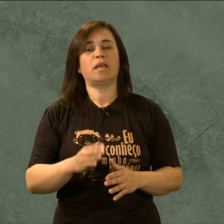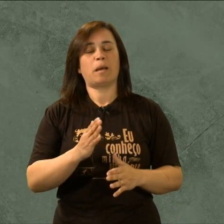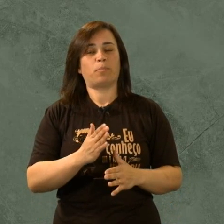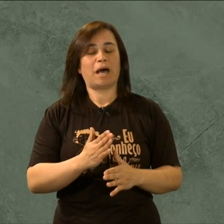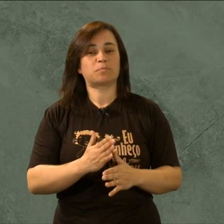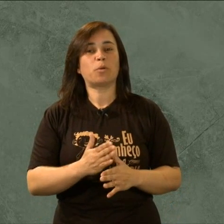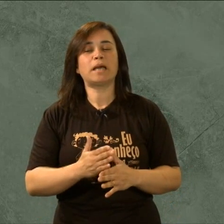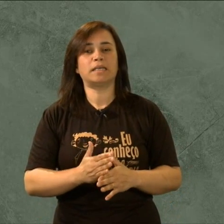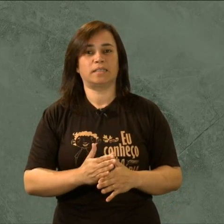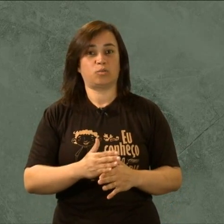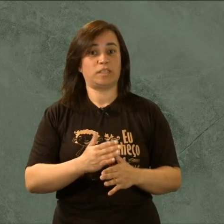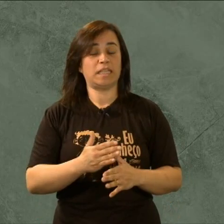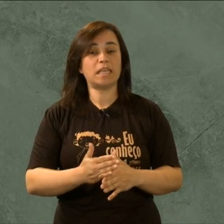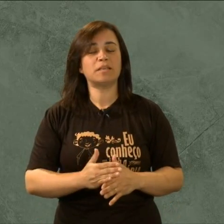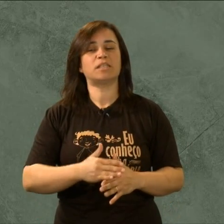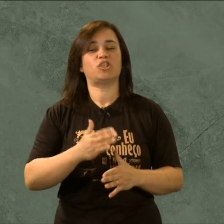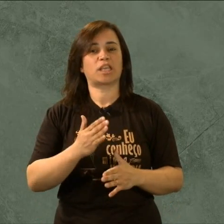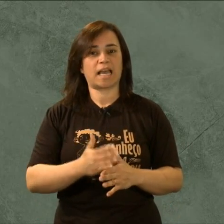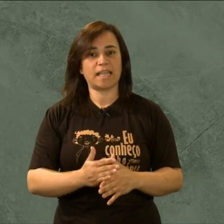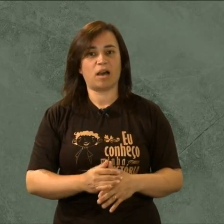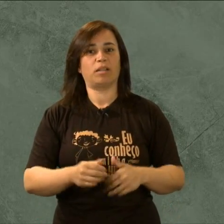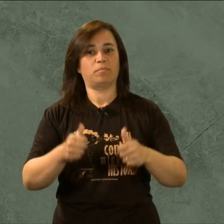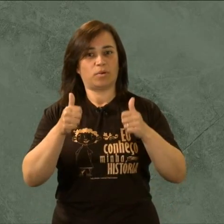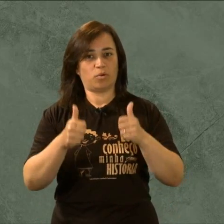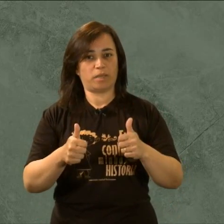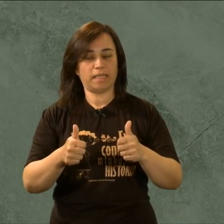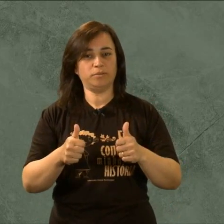as propagandas, os enigmas de cada aula. Combinado?